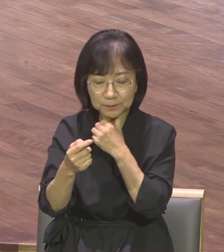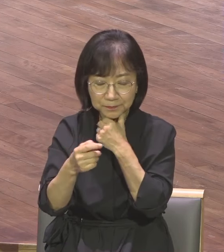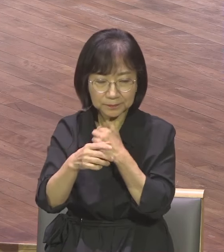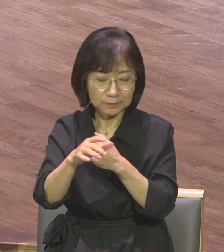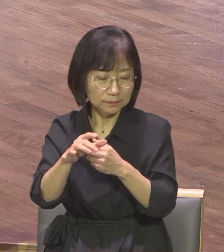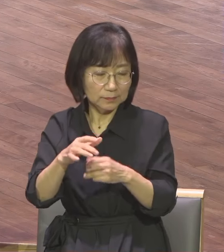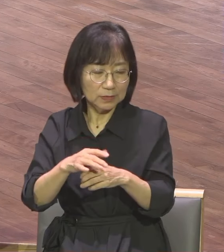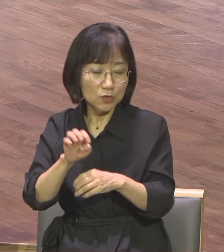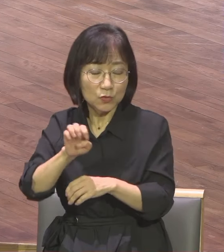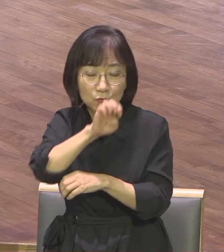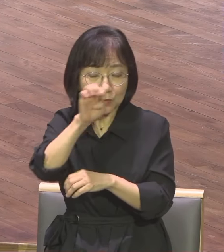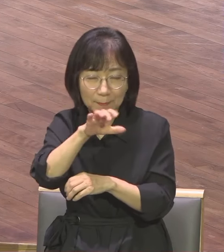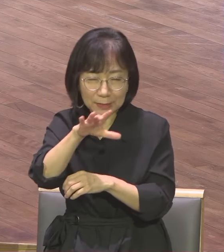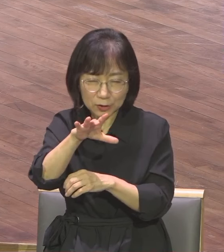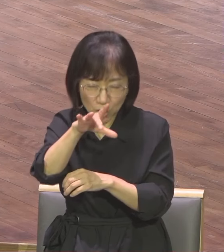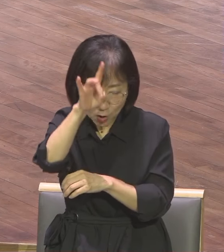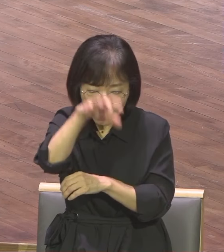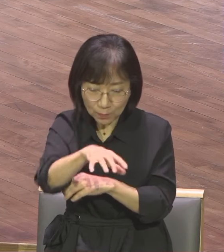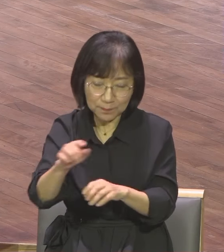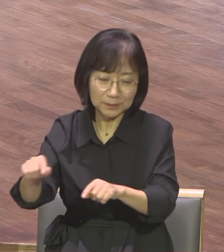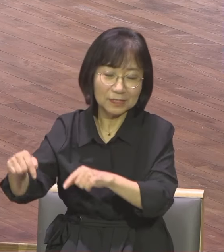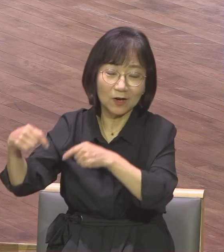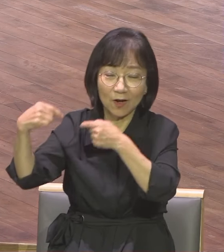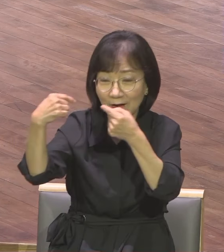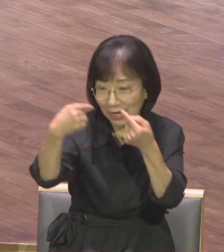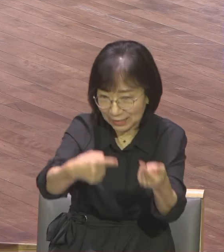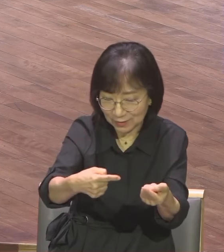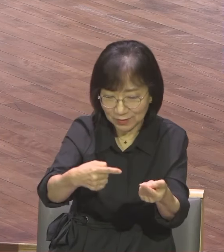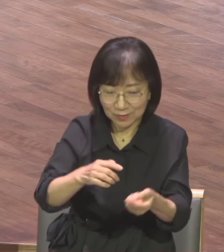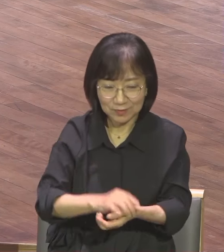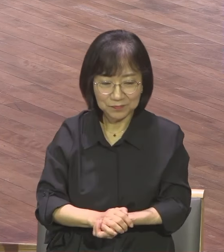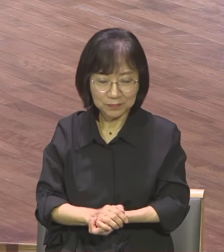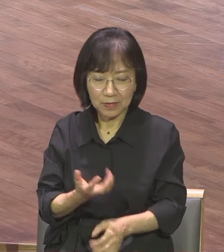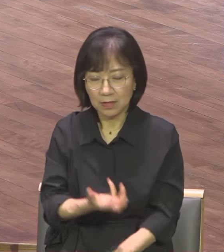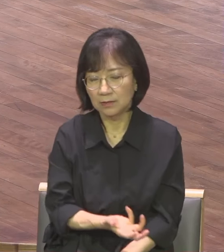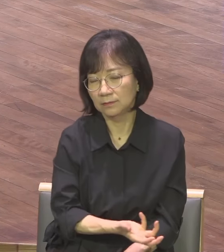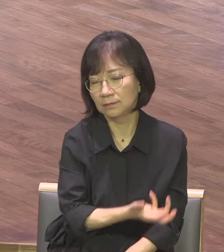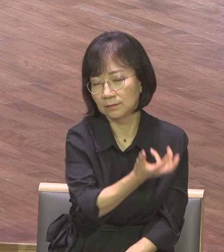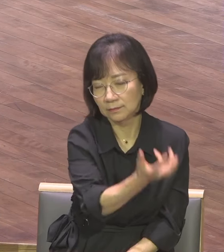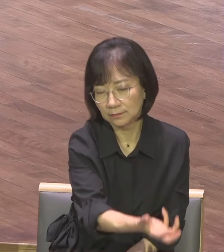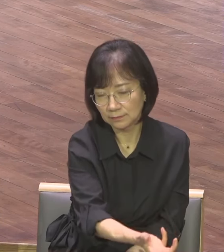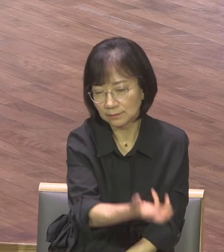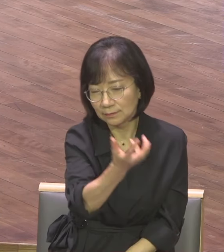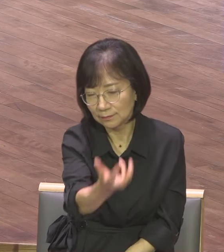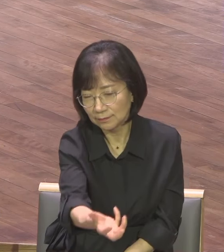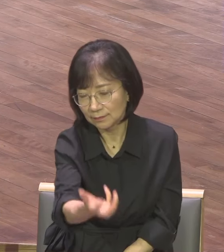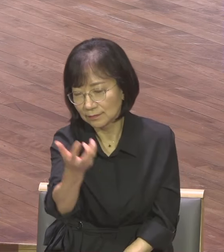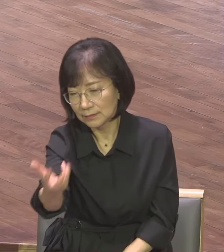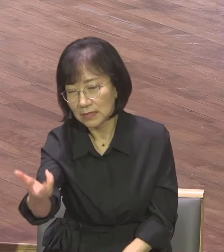베레아 그리고 아덴 고린도 2차 세계 성교를 3년을 했어요